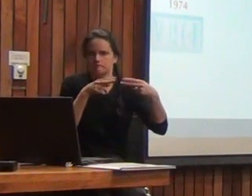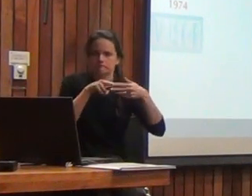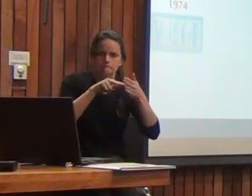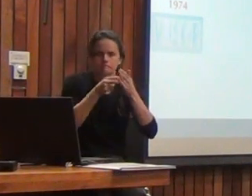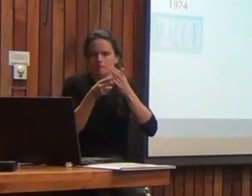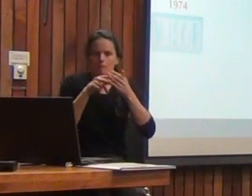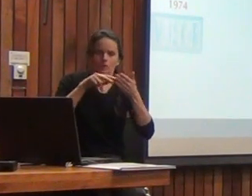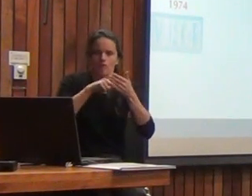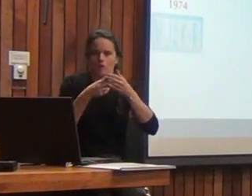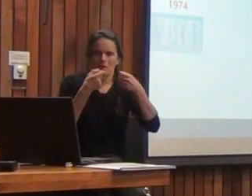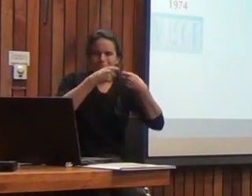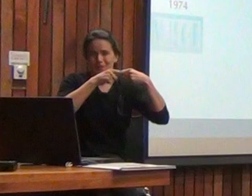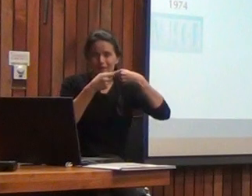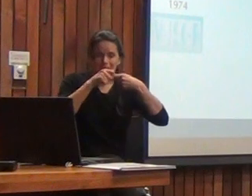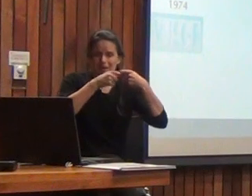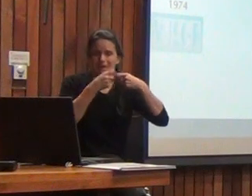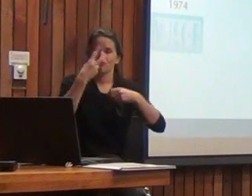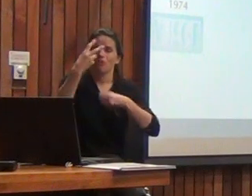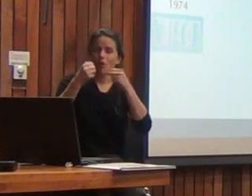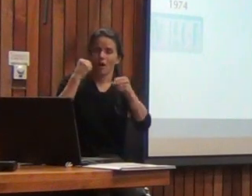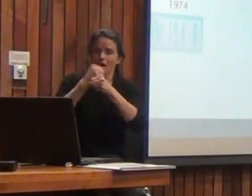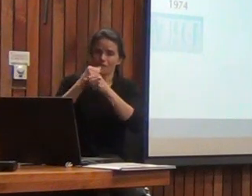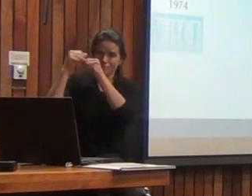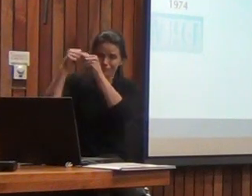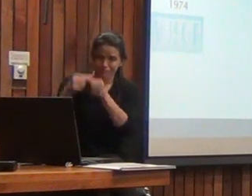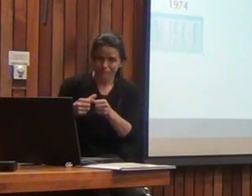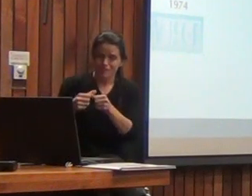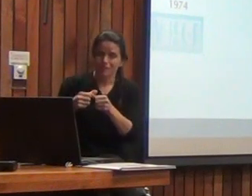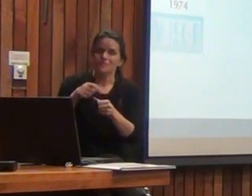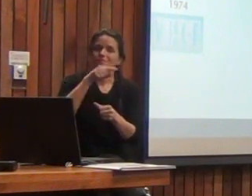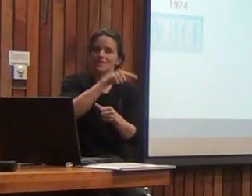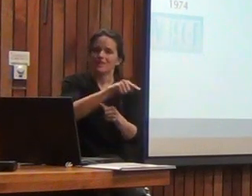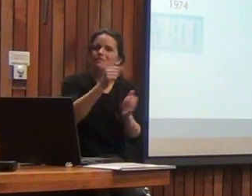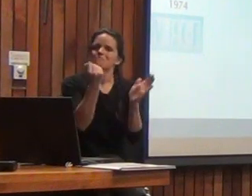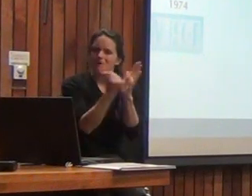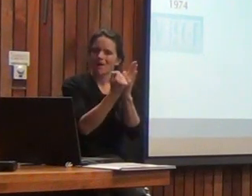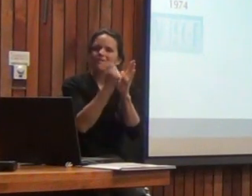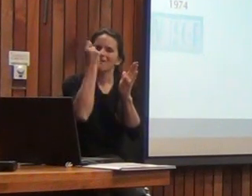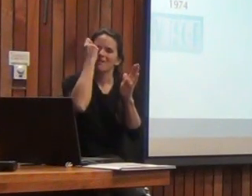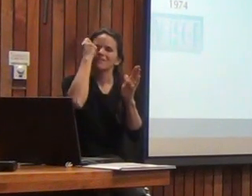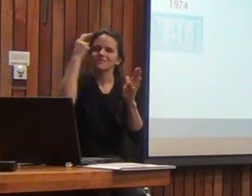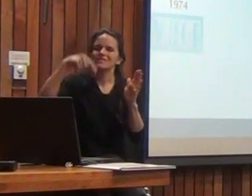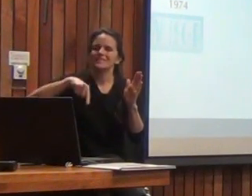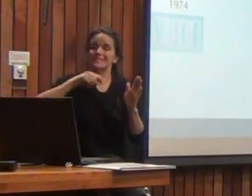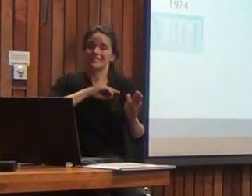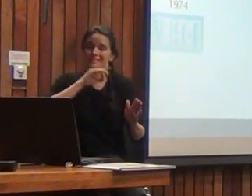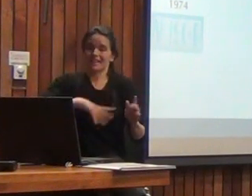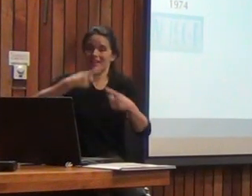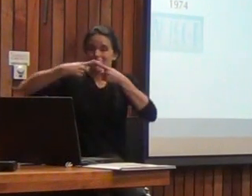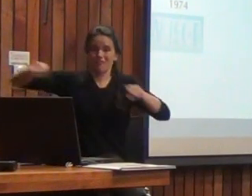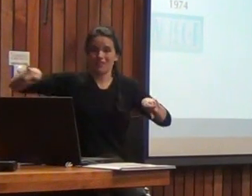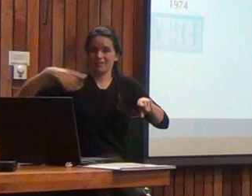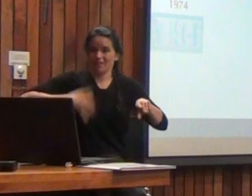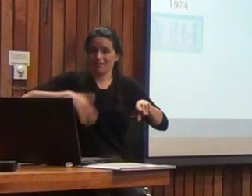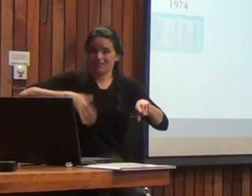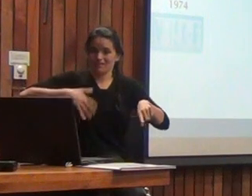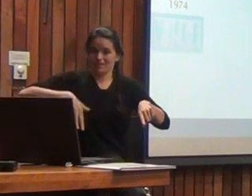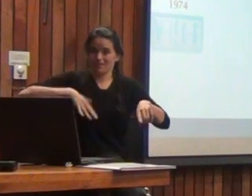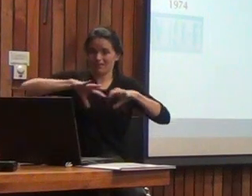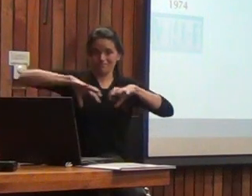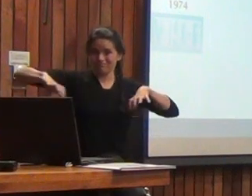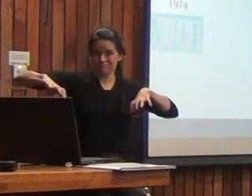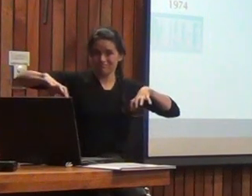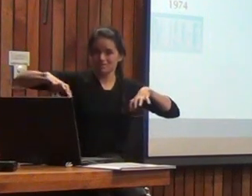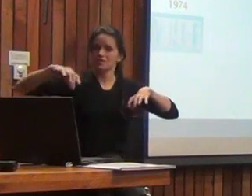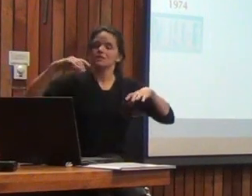parte de más o menos dos años y medio, para hacerles entender a Hartford y Pearson de que Chile no era lo mismo que Argentina. Y